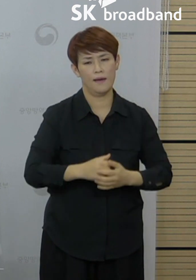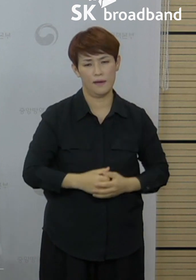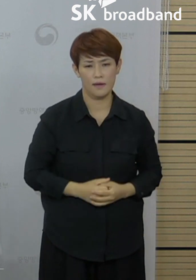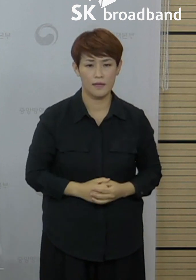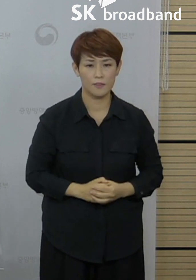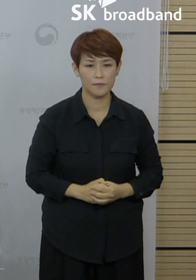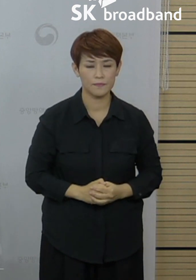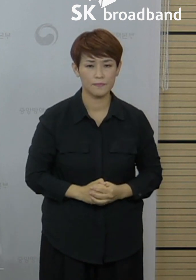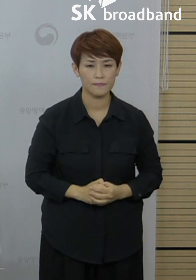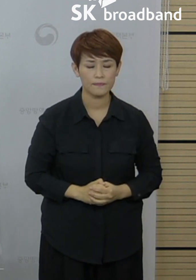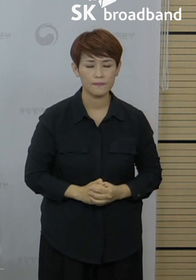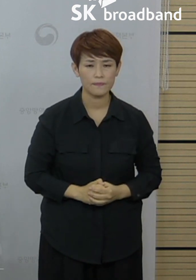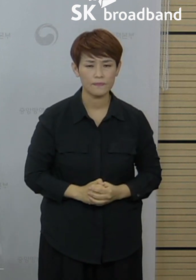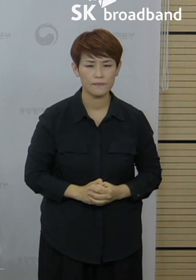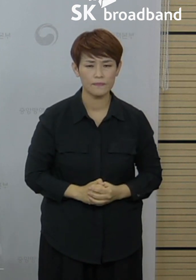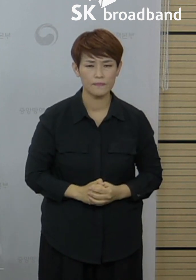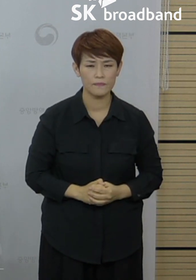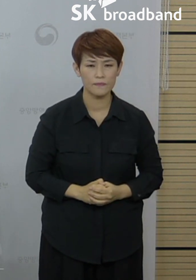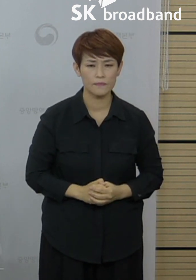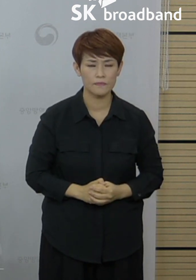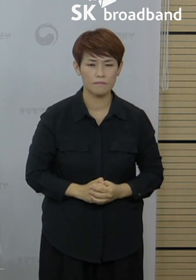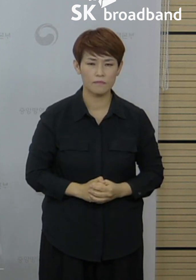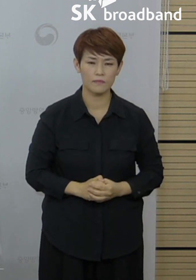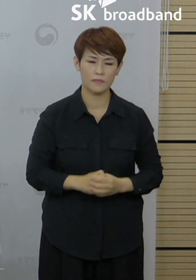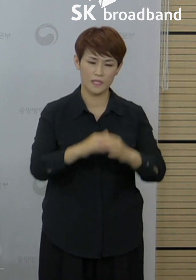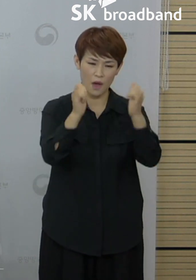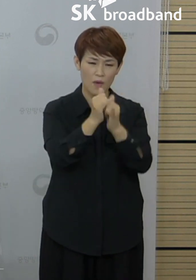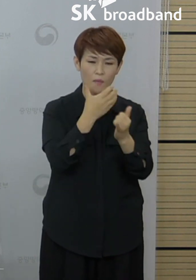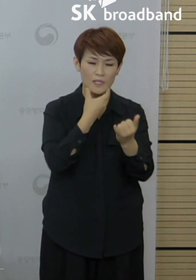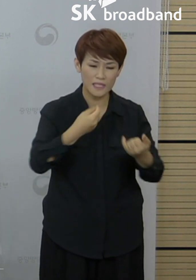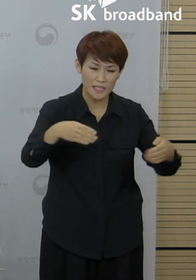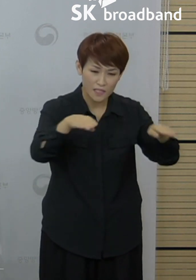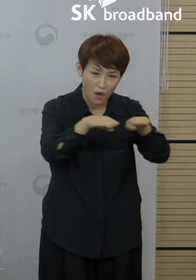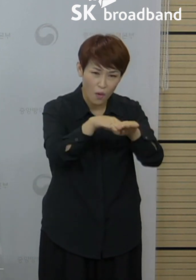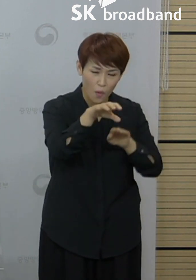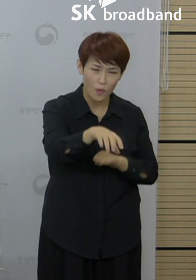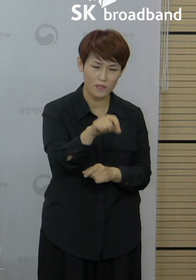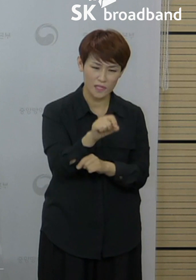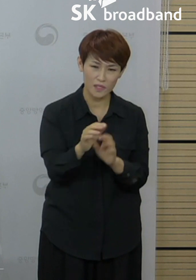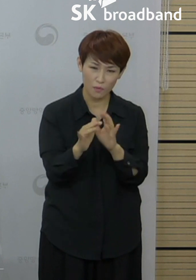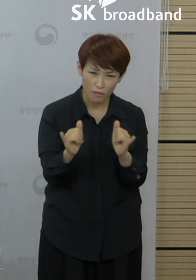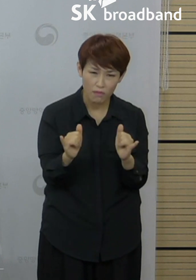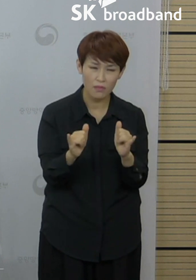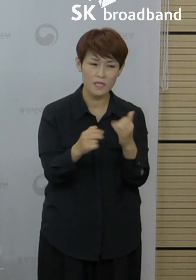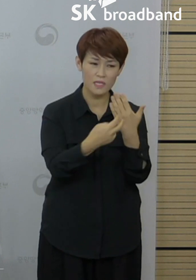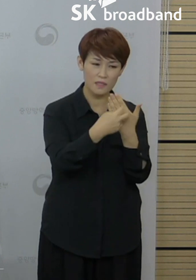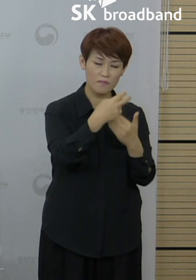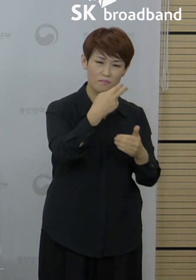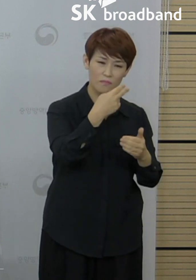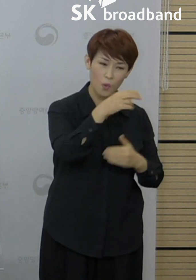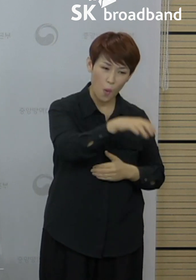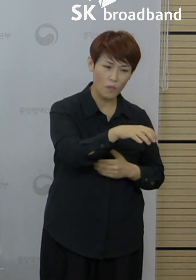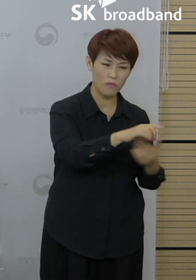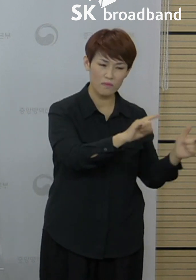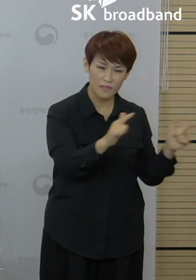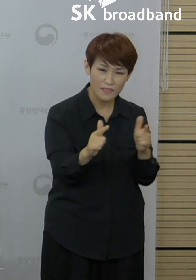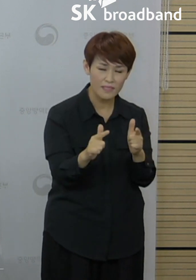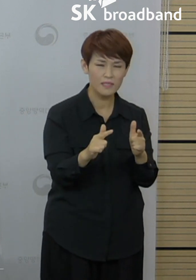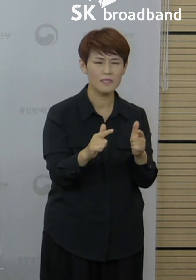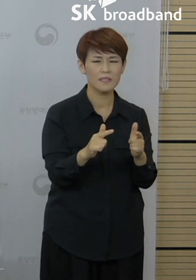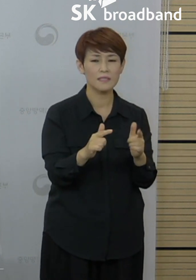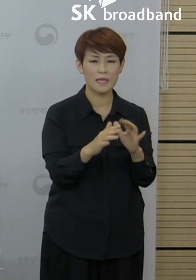이에 따라서 사회복지시설이나 의료기관의 종사자들은 퇴근 후 또는 휴일에